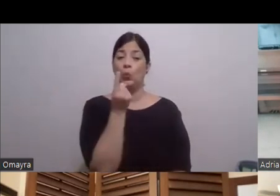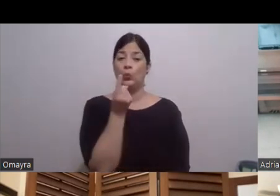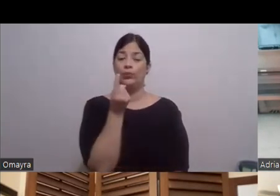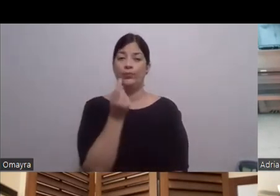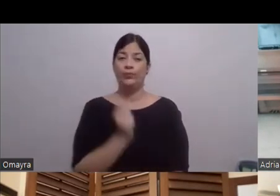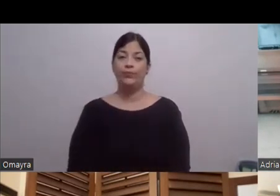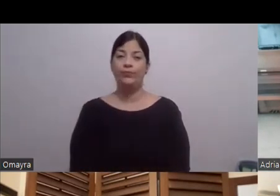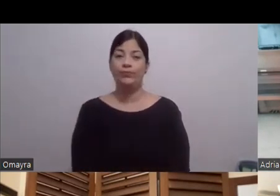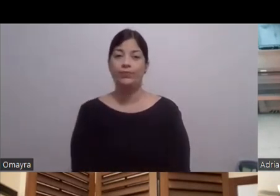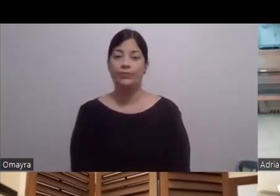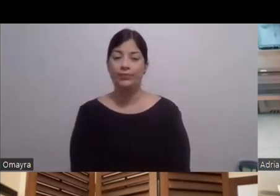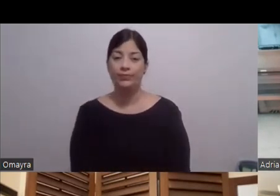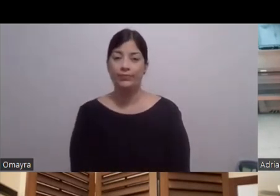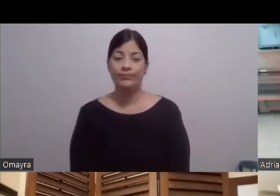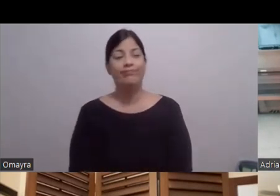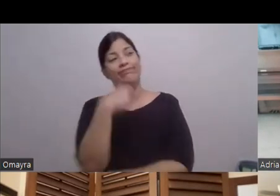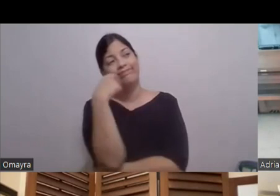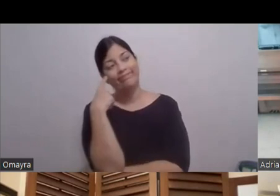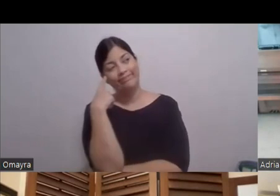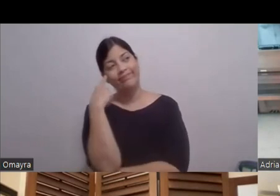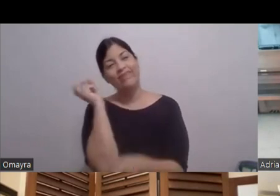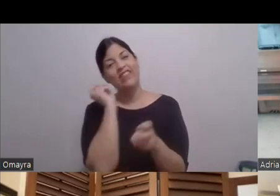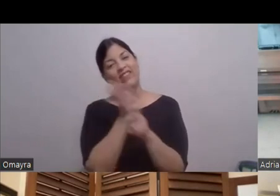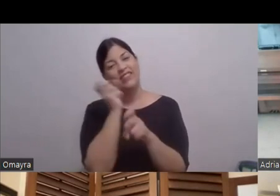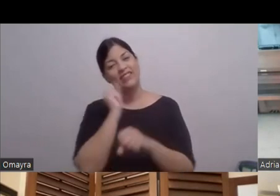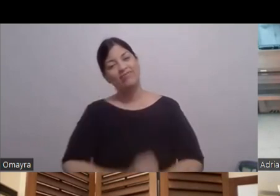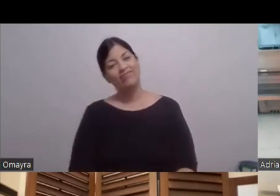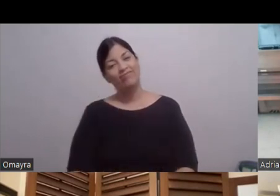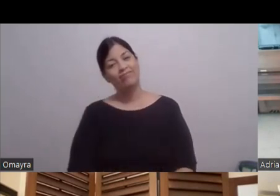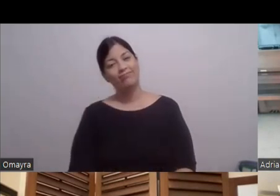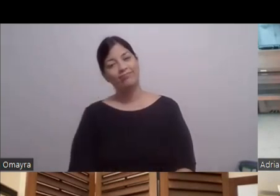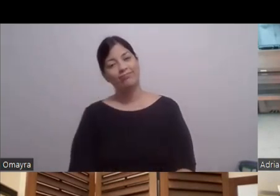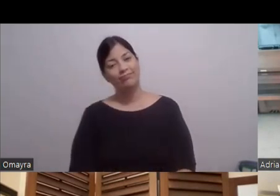Me la estás poniendo Bien difícil ¿Eh? ¿Eh? Te voy a ser honesto